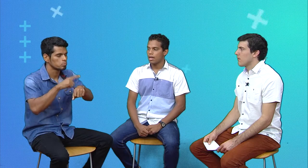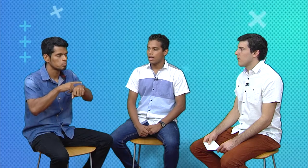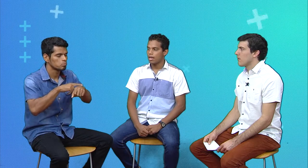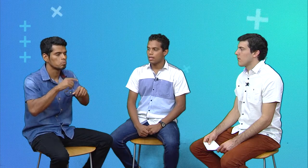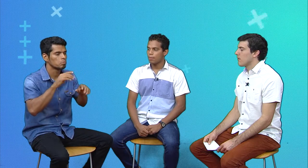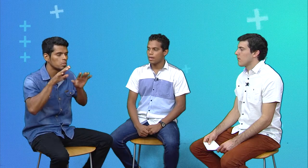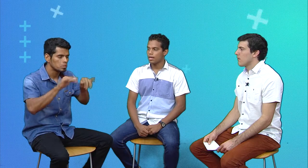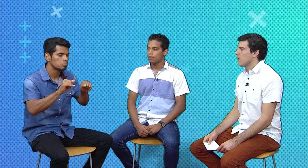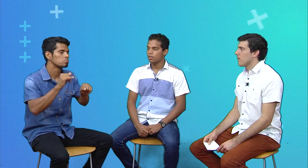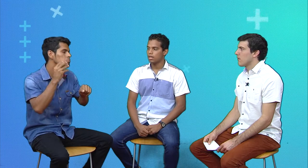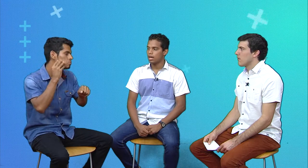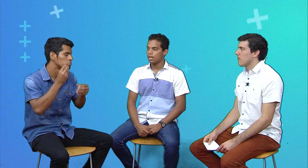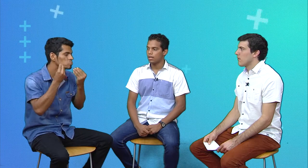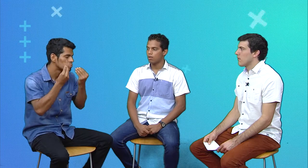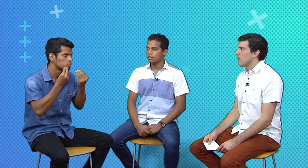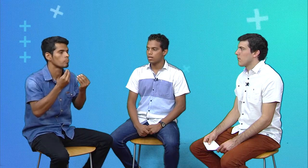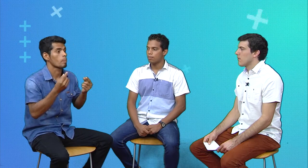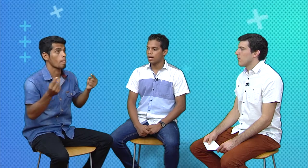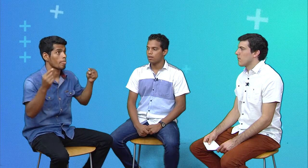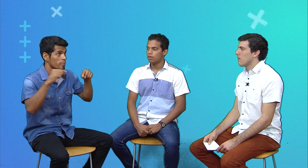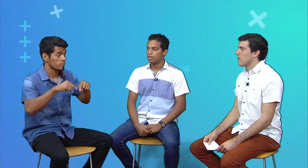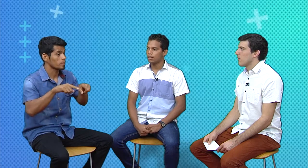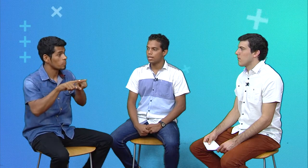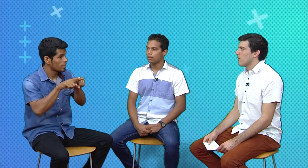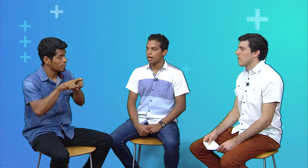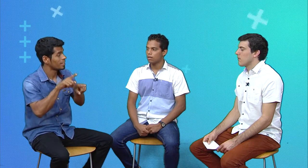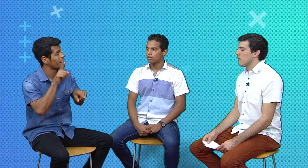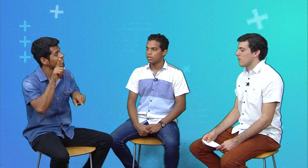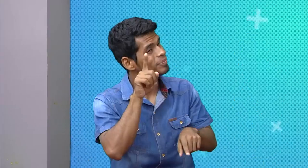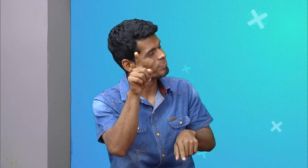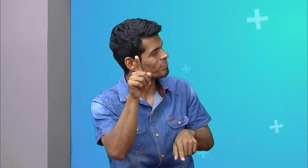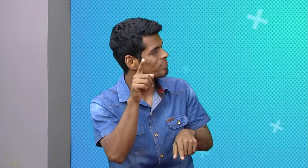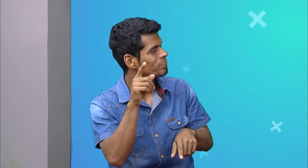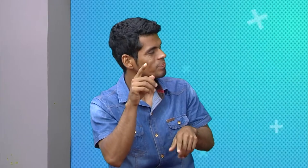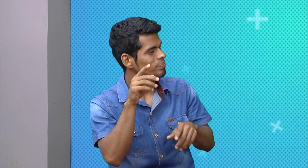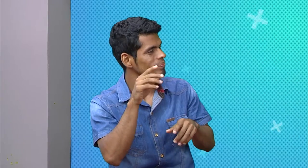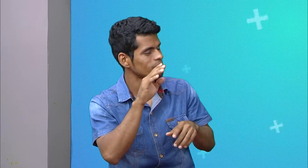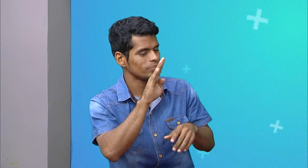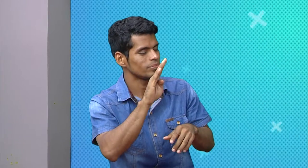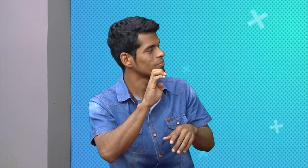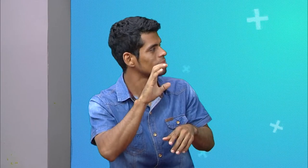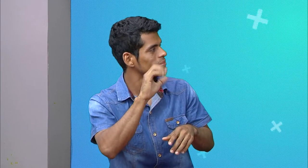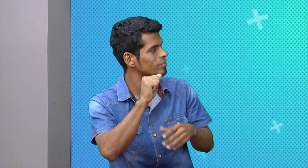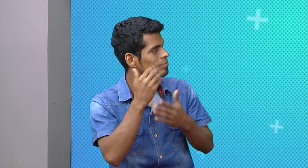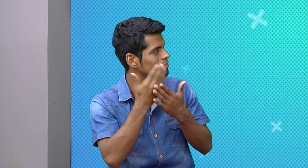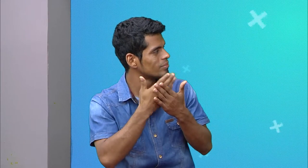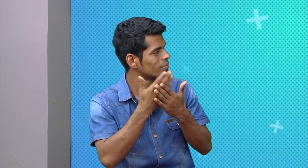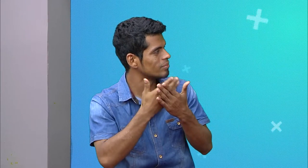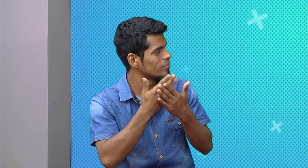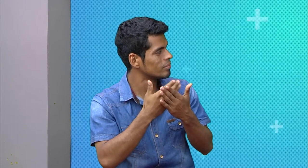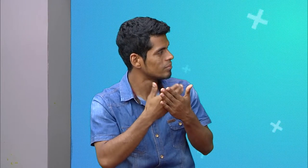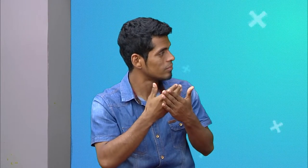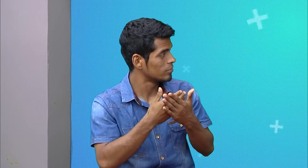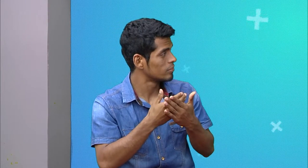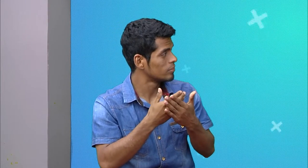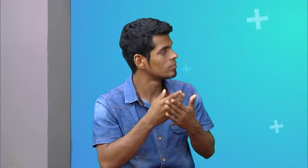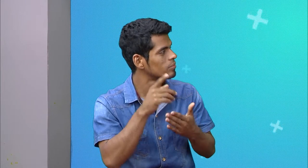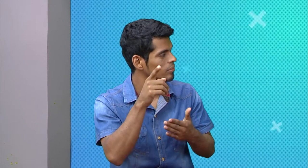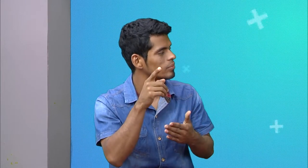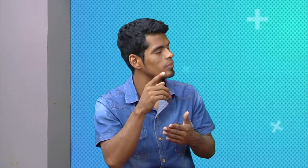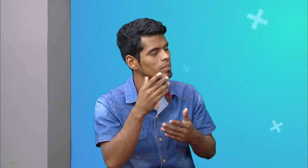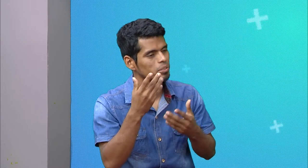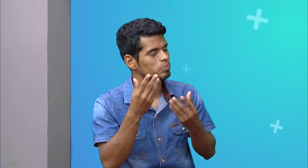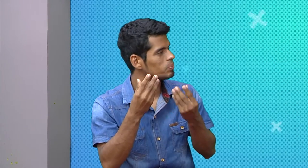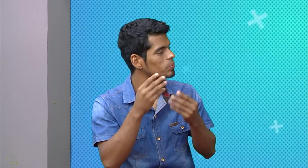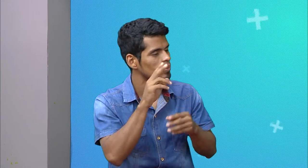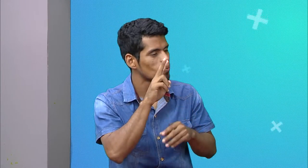También hemos observado y tenido las cosas diferentes. Y también he obtenido